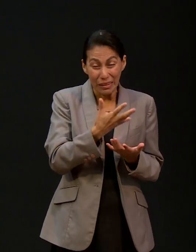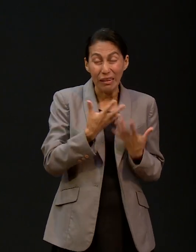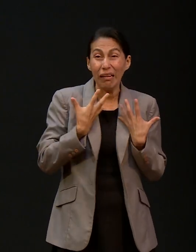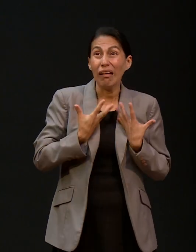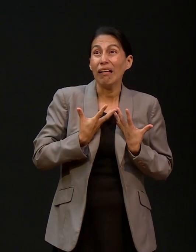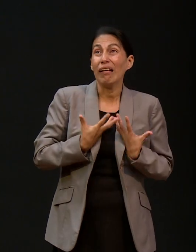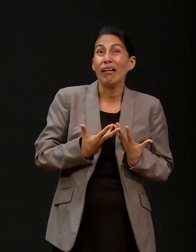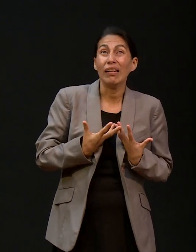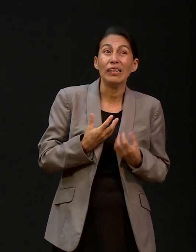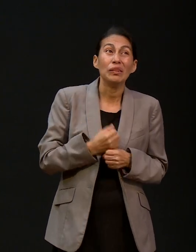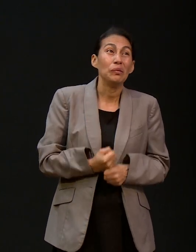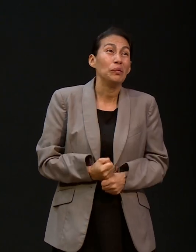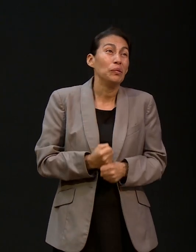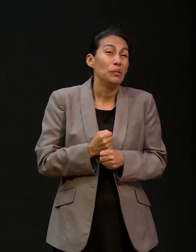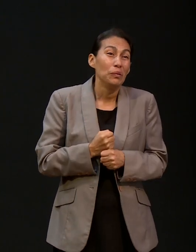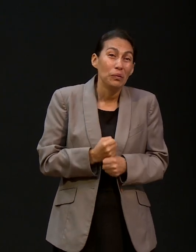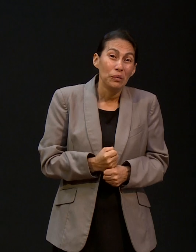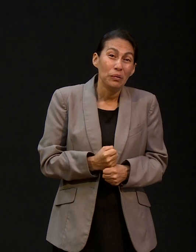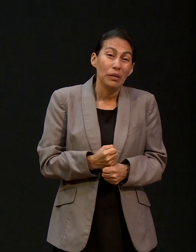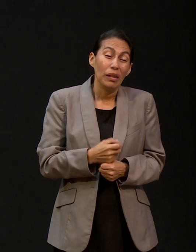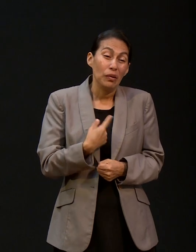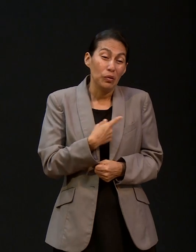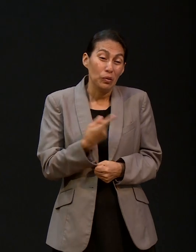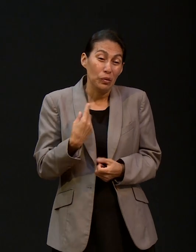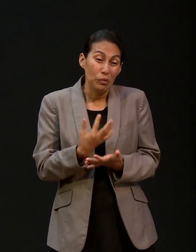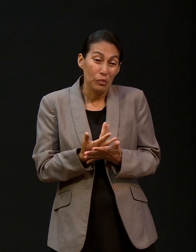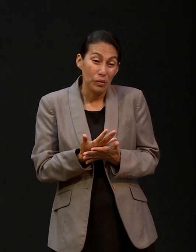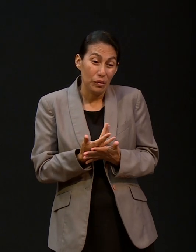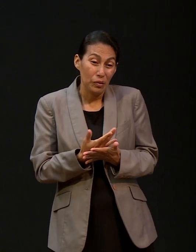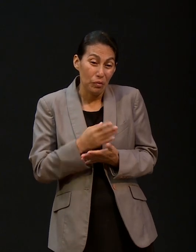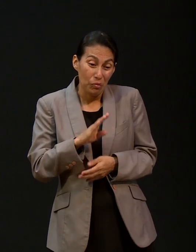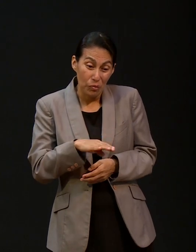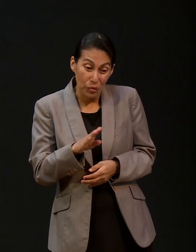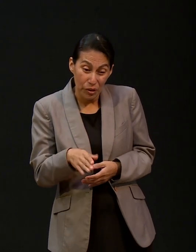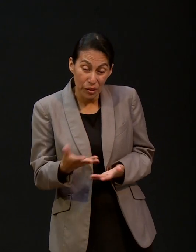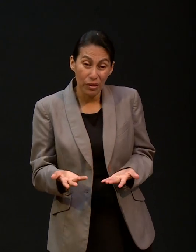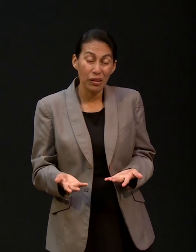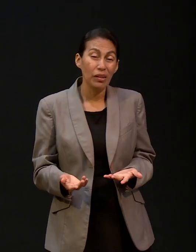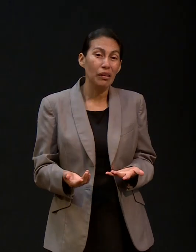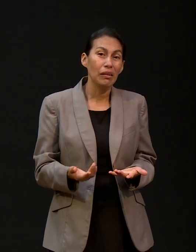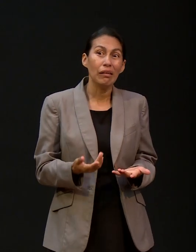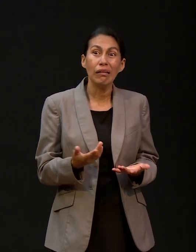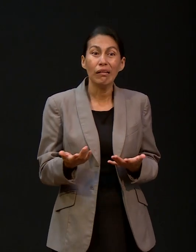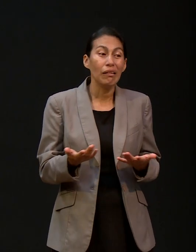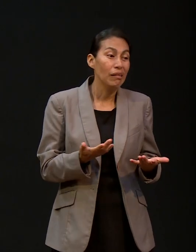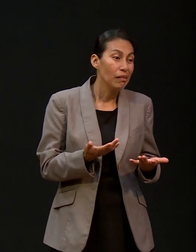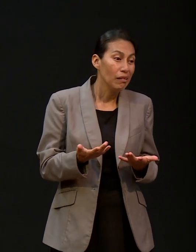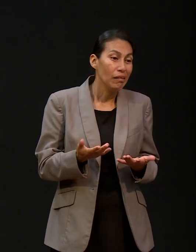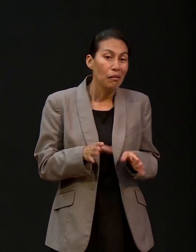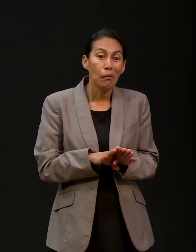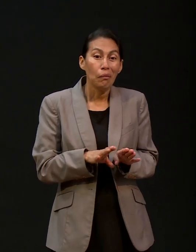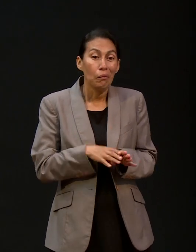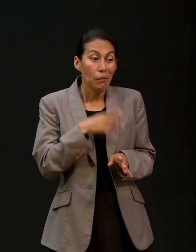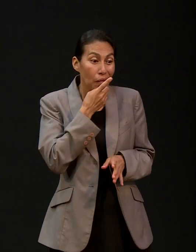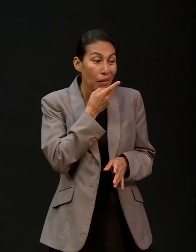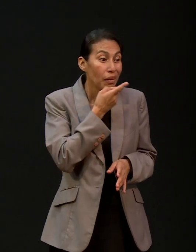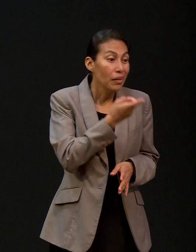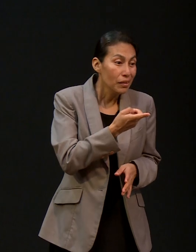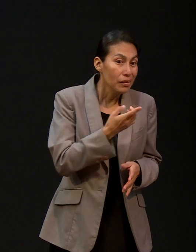las cuales se esperaba que en algún momento mi suegro falleciera. Y pues estar ahí, pues cómo le dices, cómo